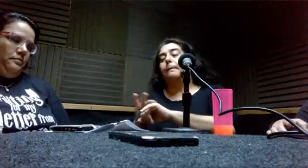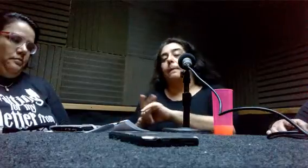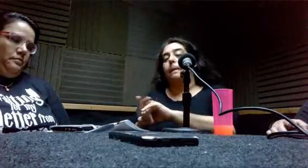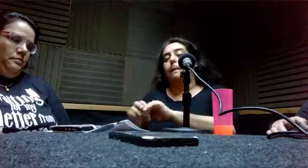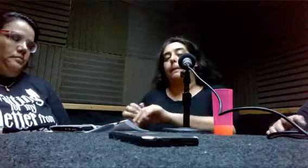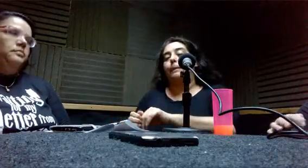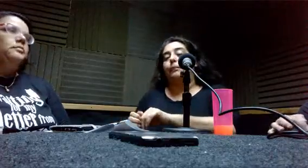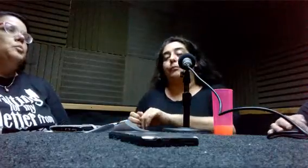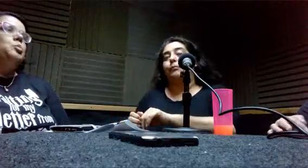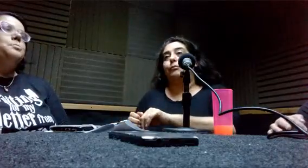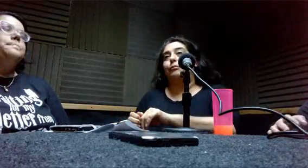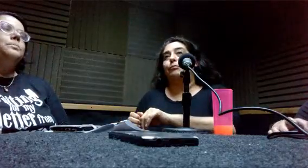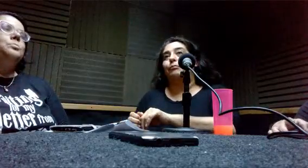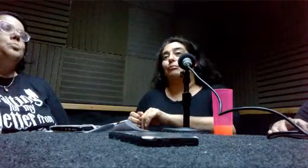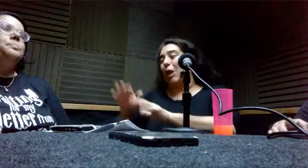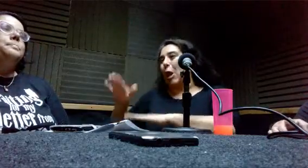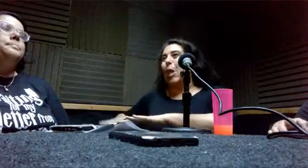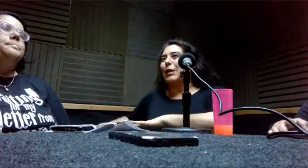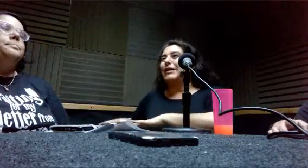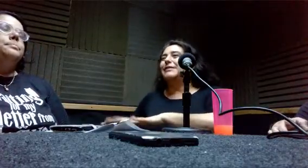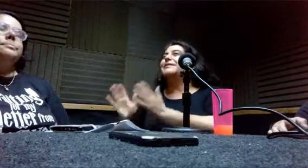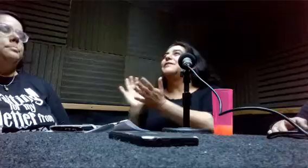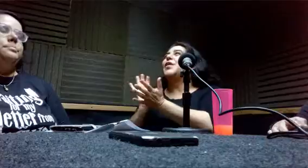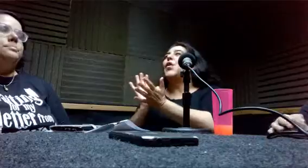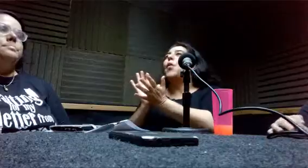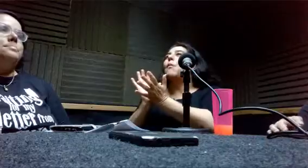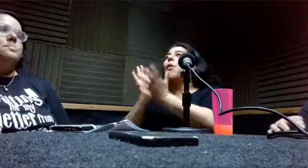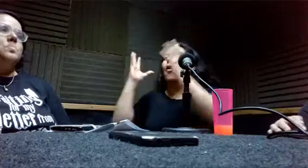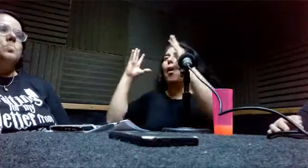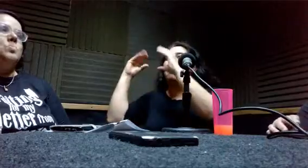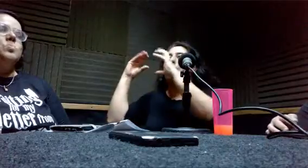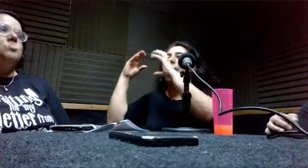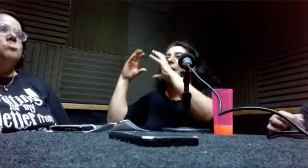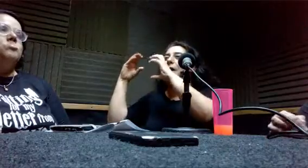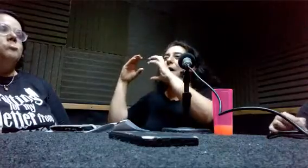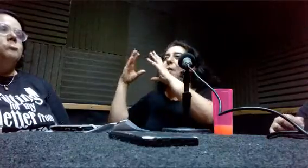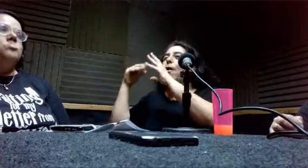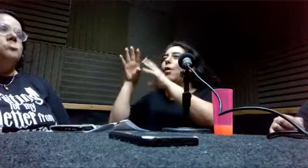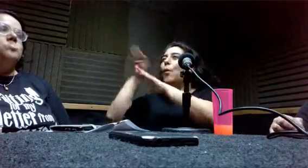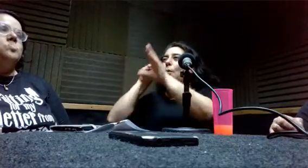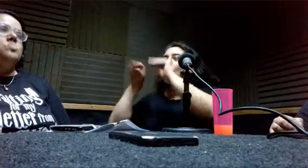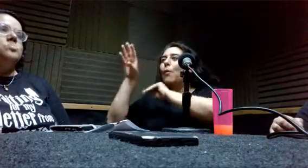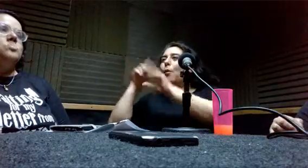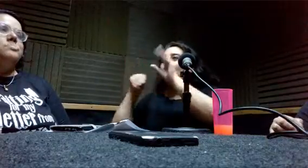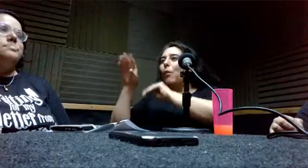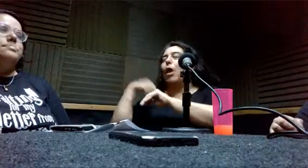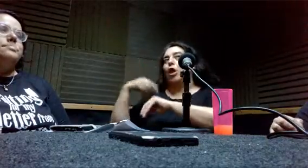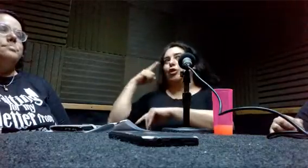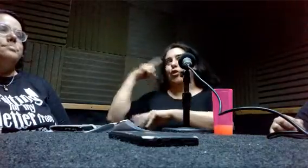Los chicos son tan permeables que yo recuerdo en el barrio, porque lo conozco a Martín, de cuando éramos